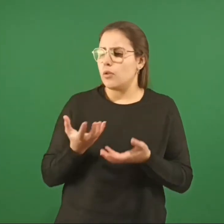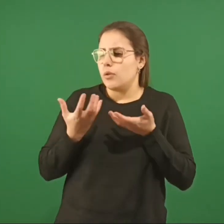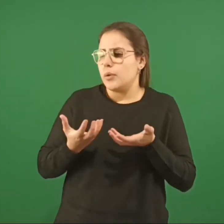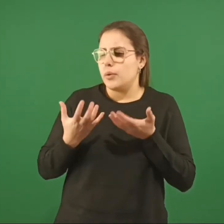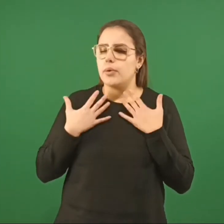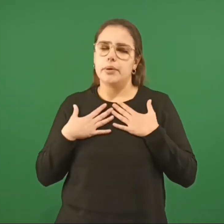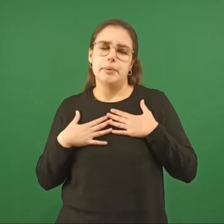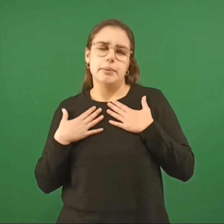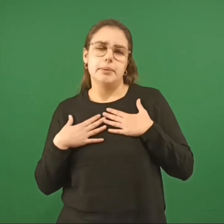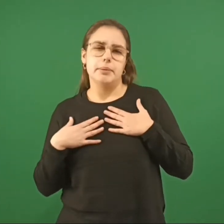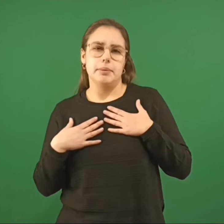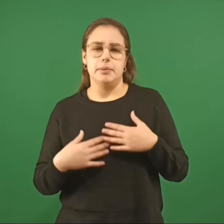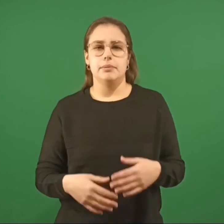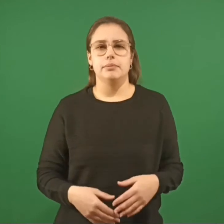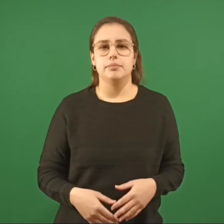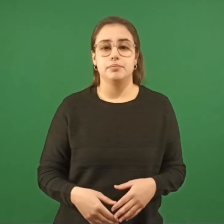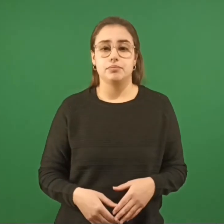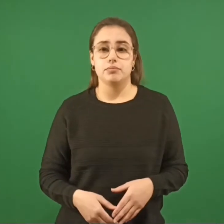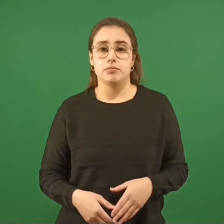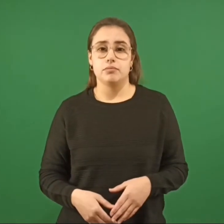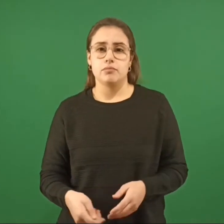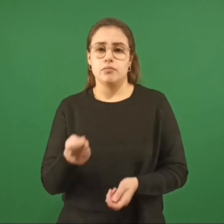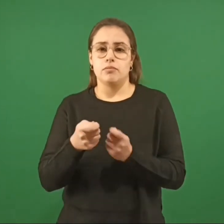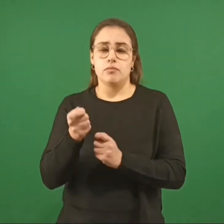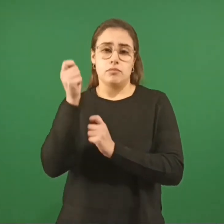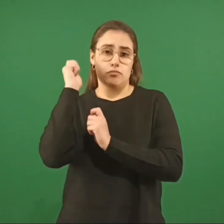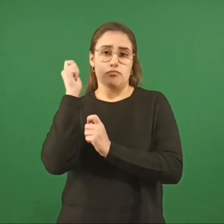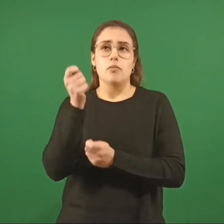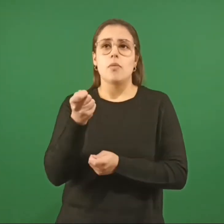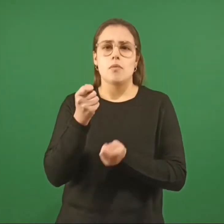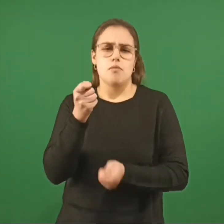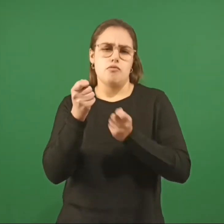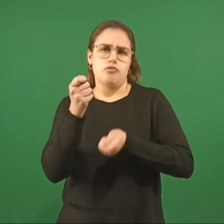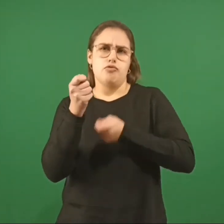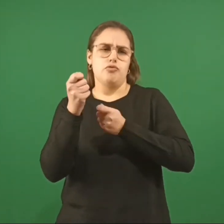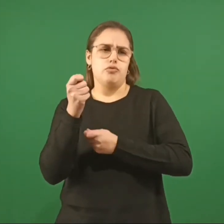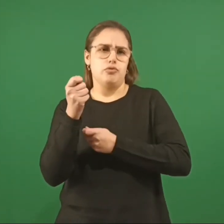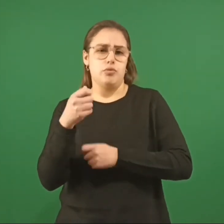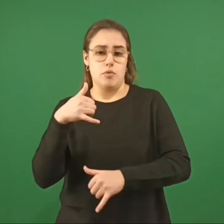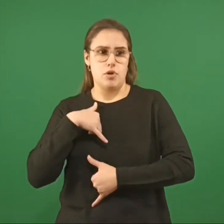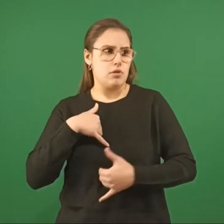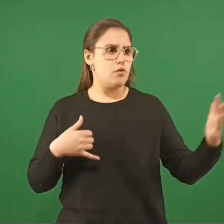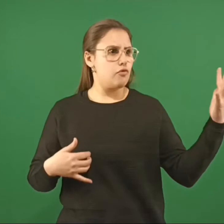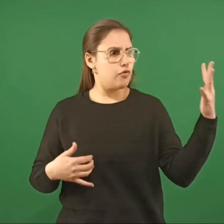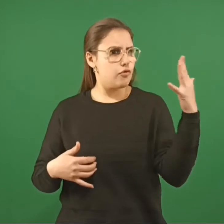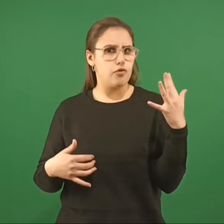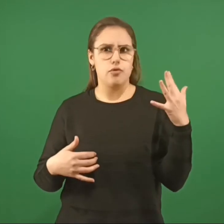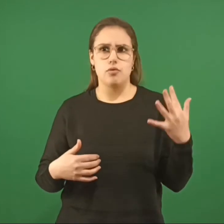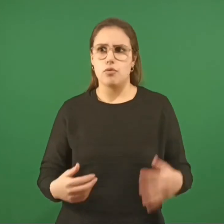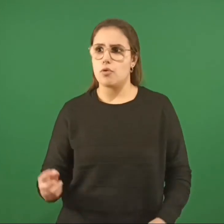alpargatas Por suerte el sol calienta el hormigón y eso hace más tolerable el frío Llevan un rato